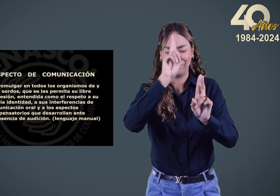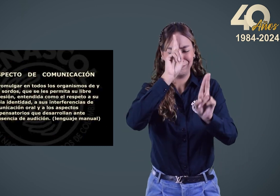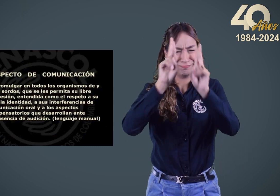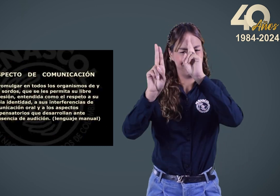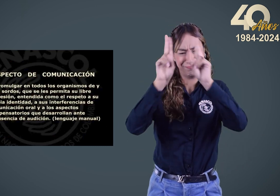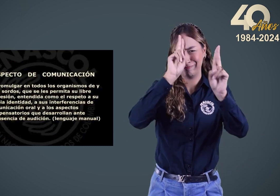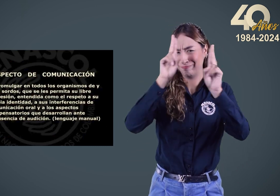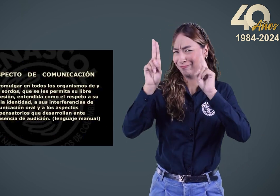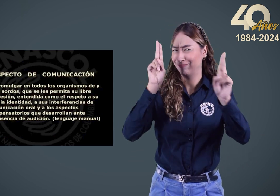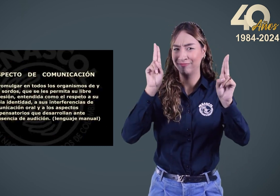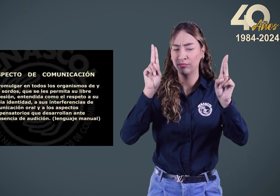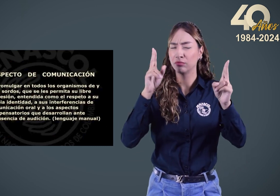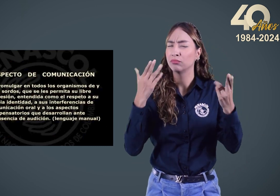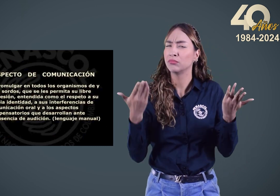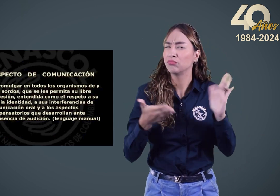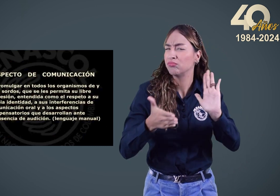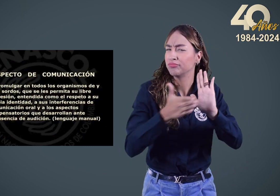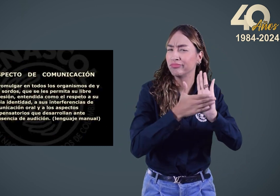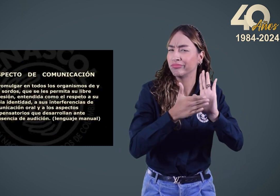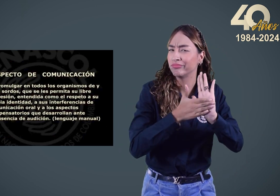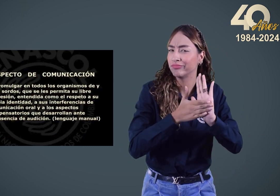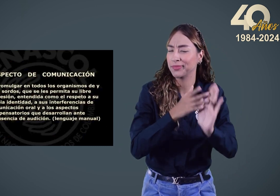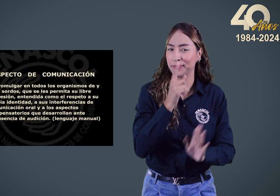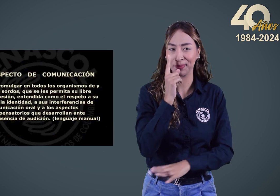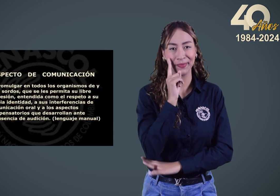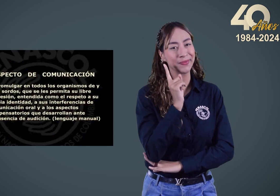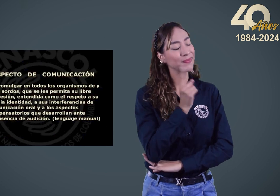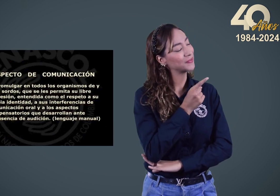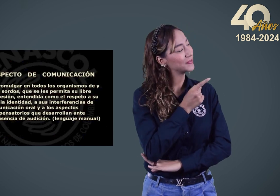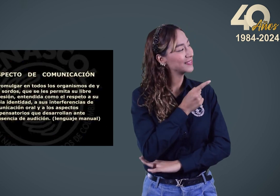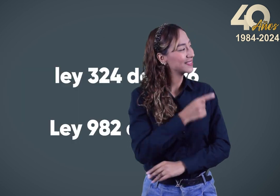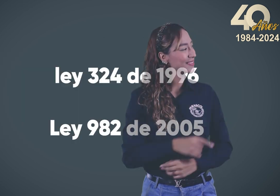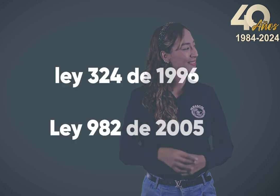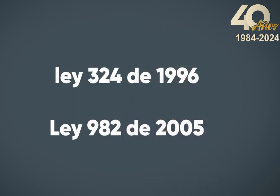lengua de señas, y respeta cada manifestación argumentada en lo siguiente.